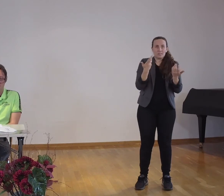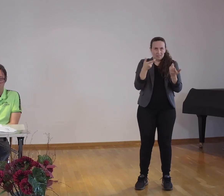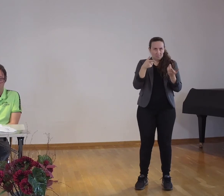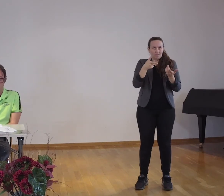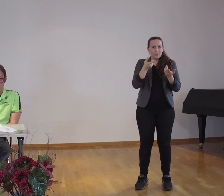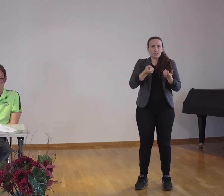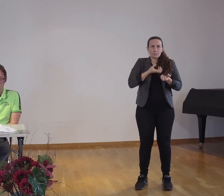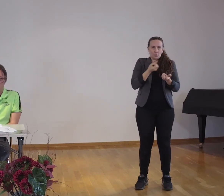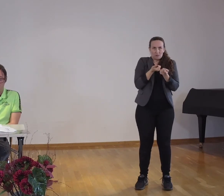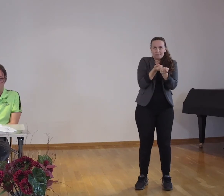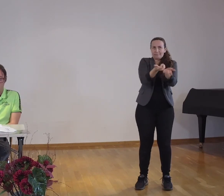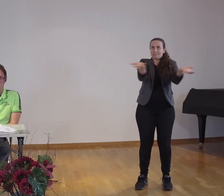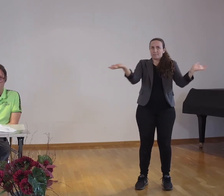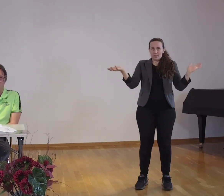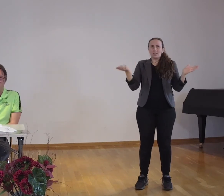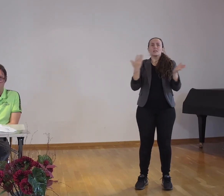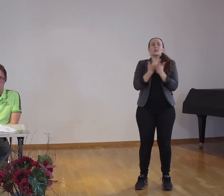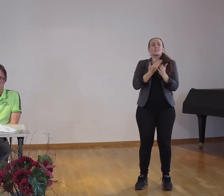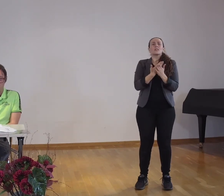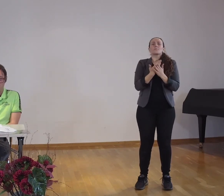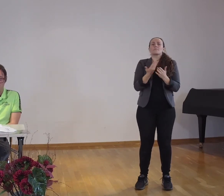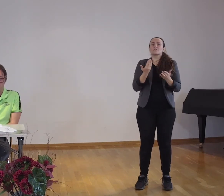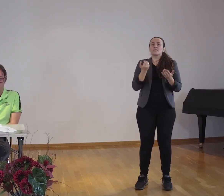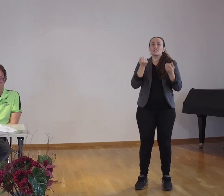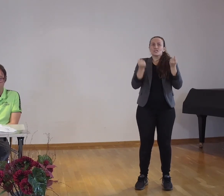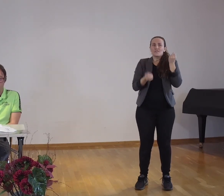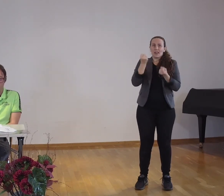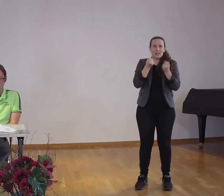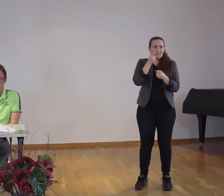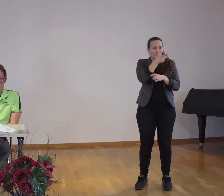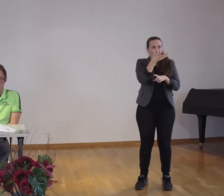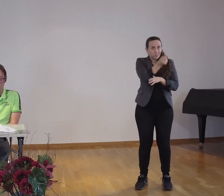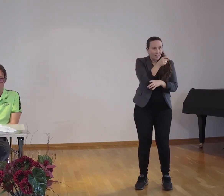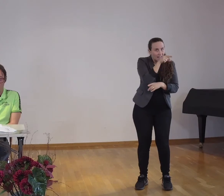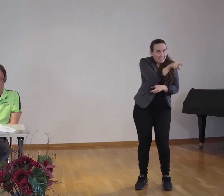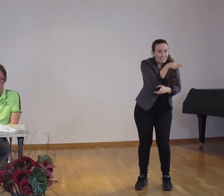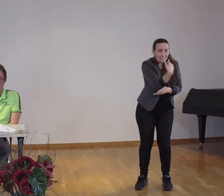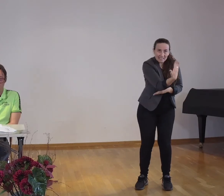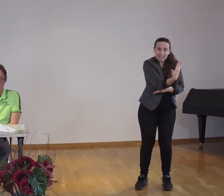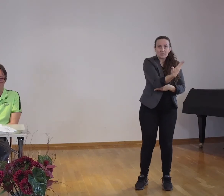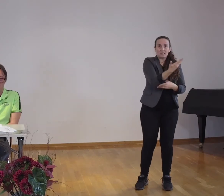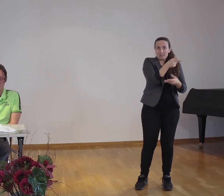schwer möglich ist und viele Patienten auch asymptomatisch sind.